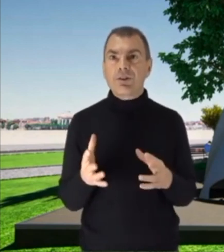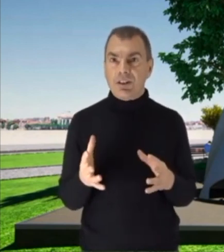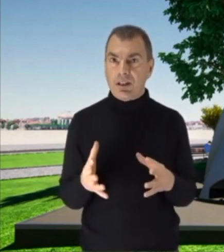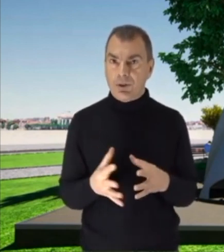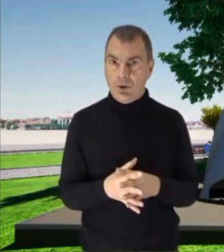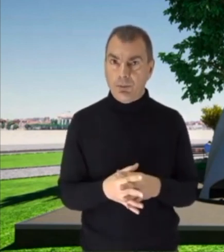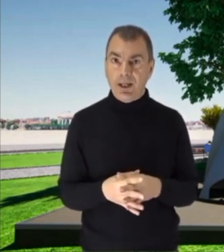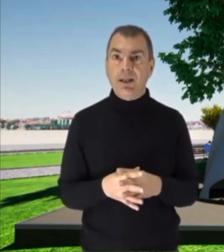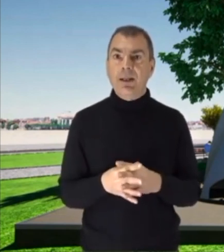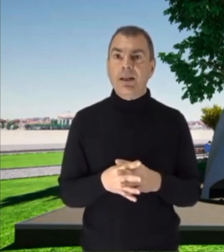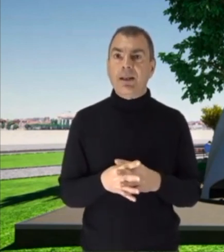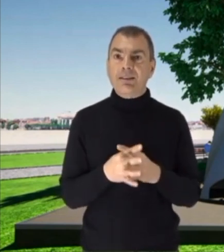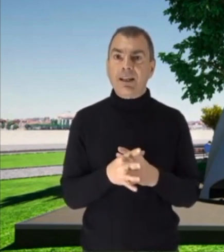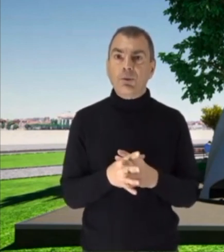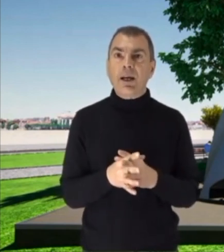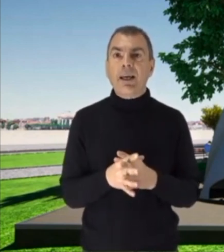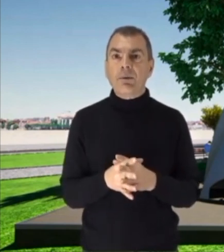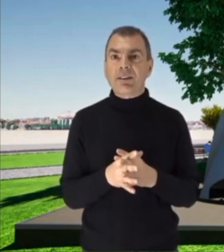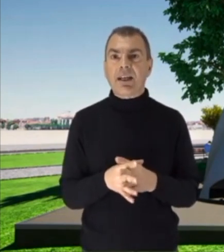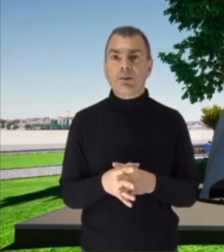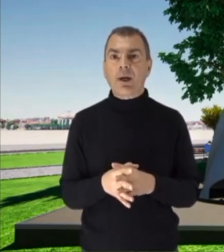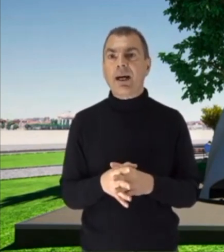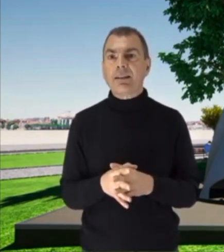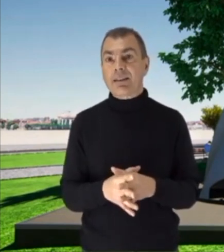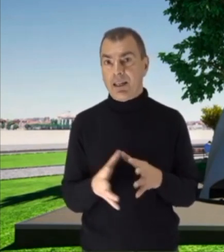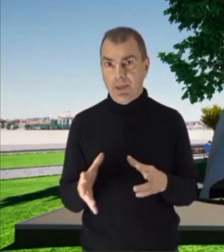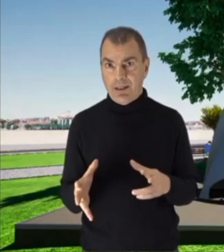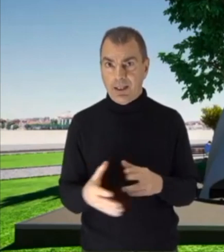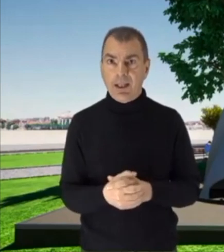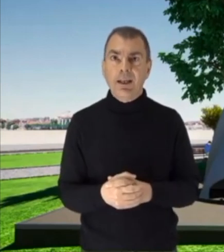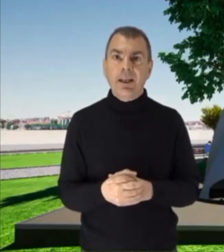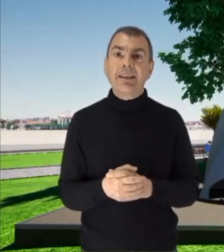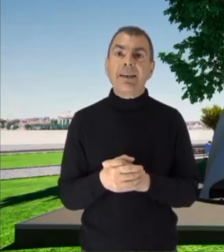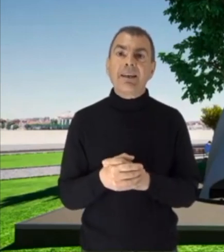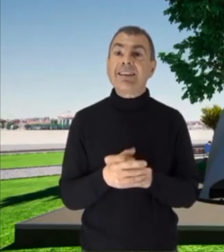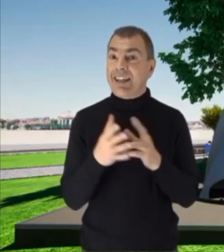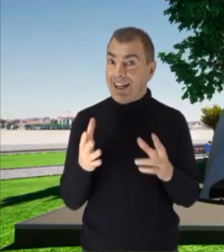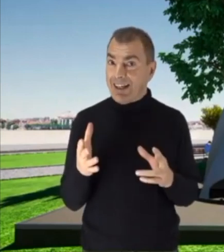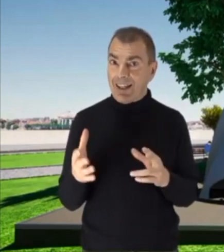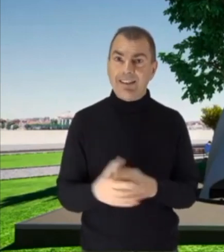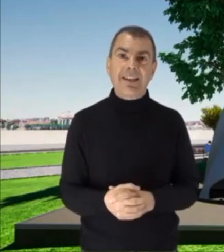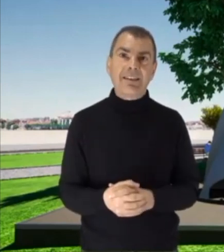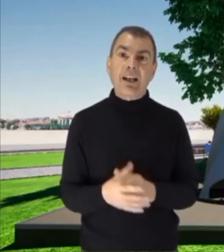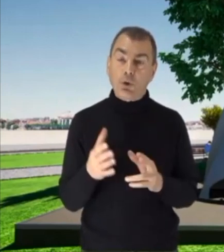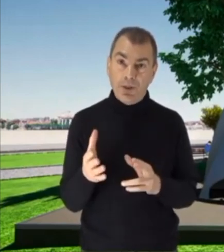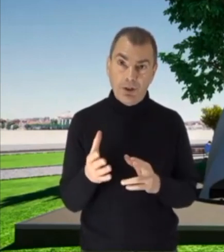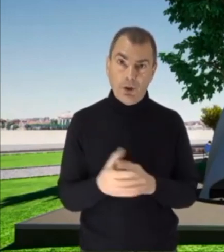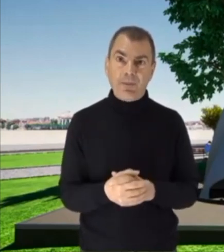consiste quest'opera? La statua è una statua alta 6 metri ed è, e sarà realizzata in alluminio,